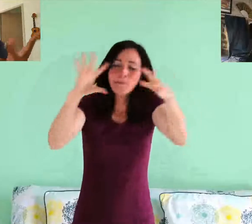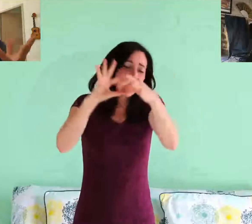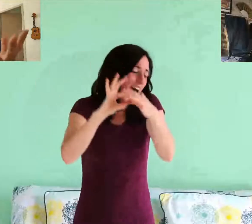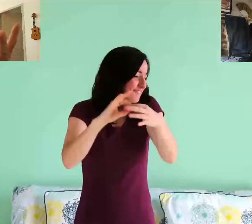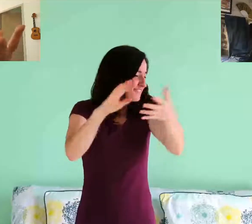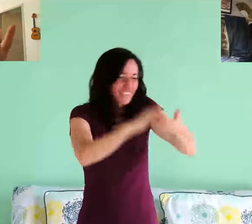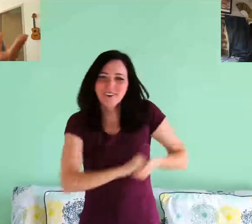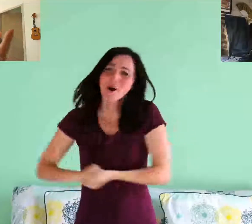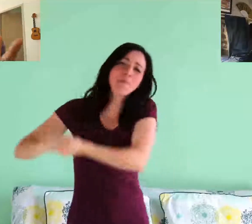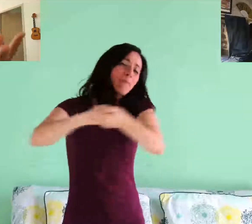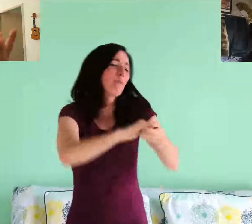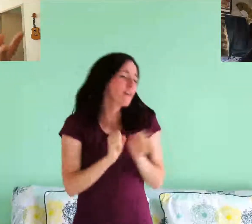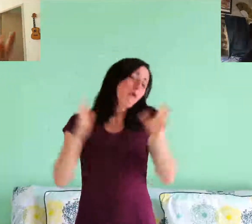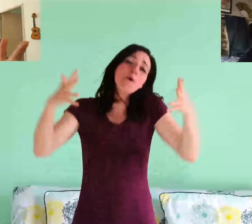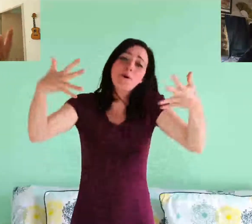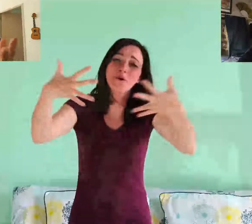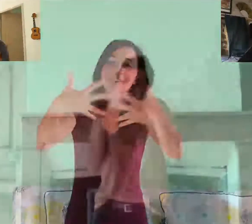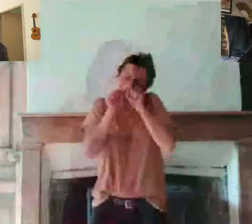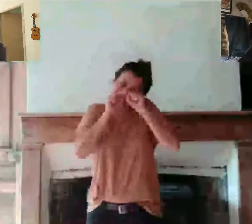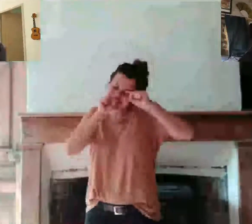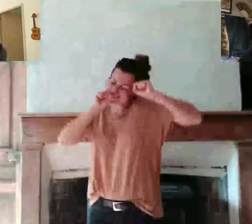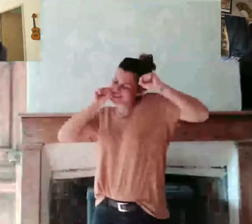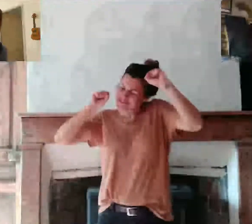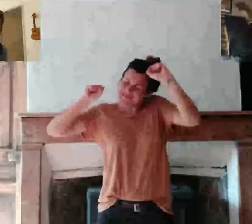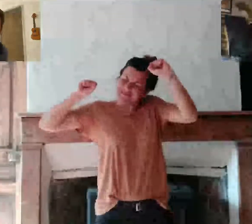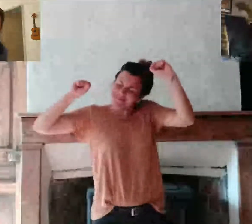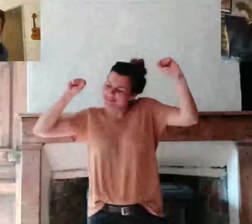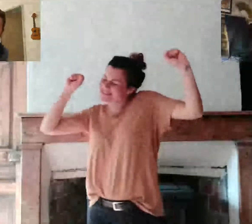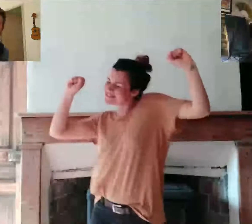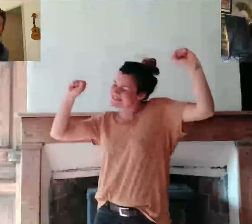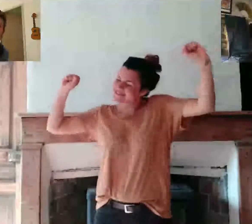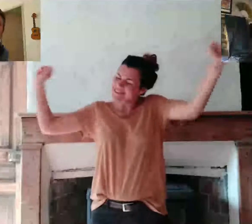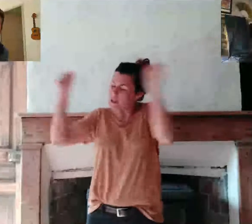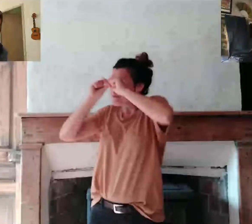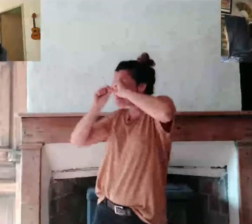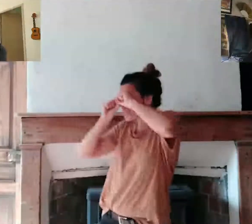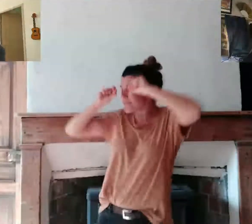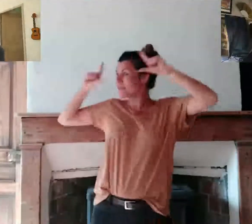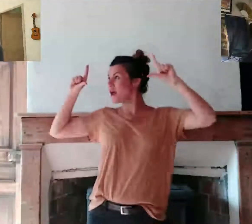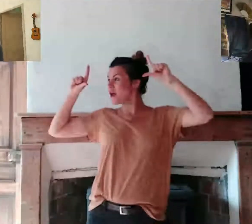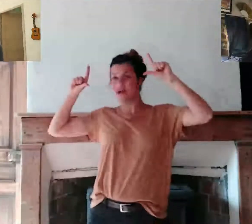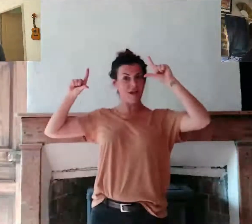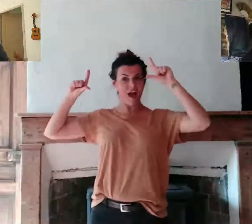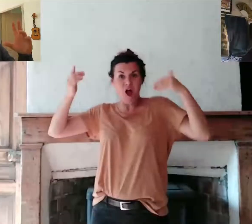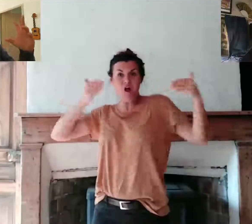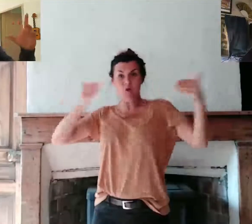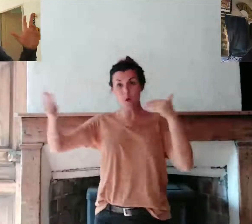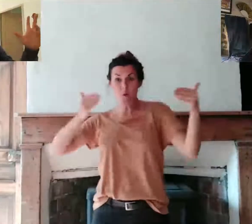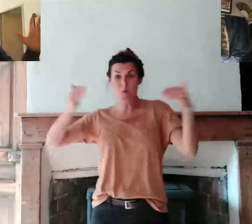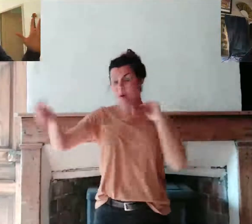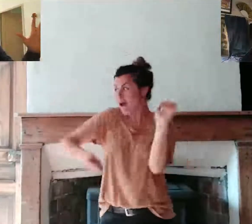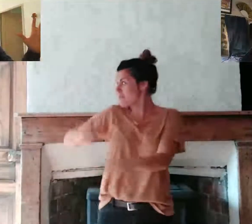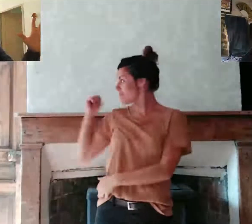amitié Une un monde en paix Et je me suis réveillé Bien